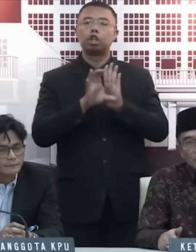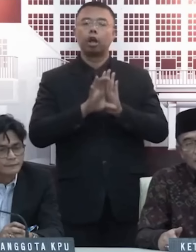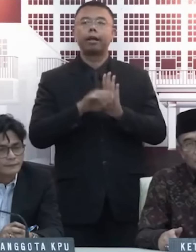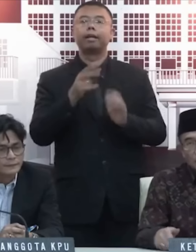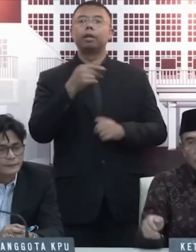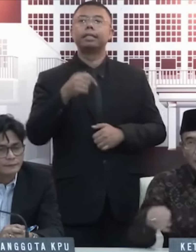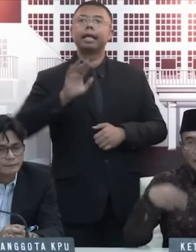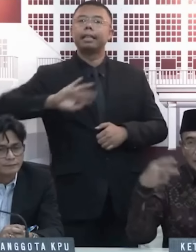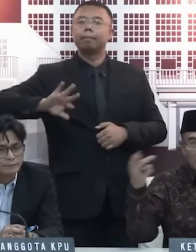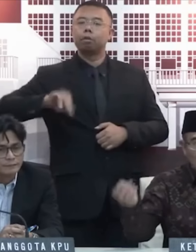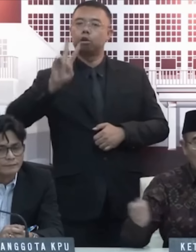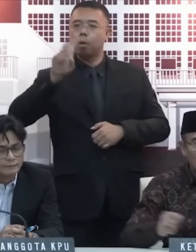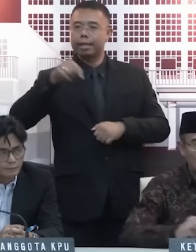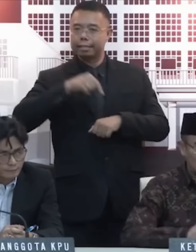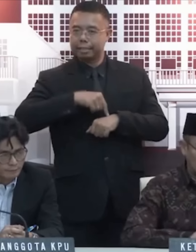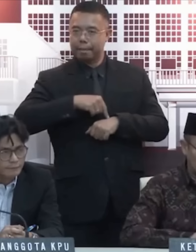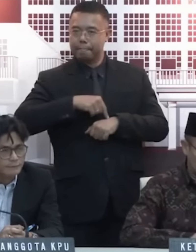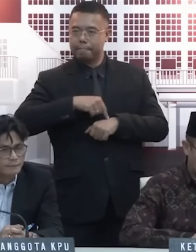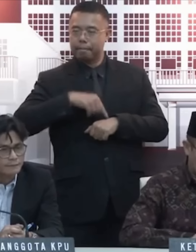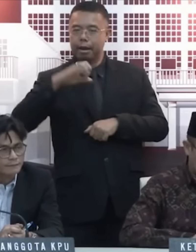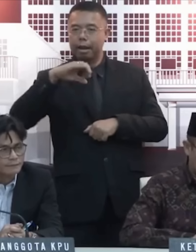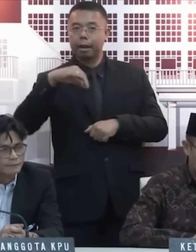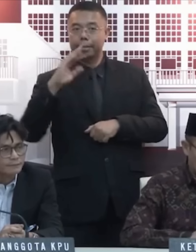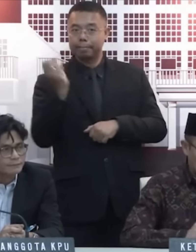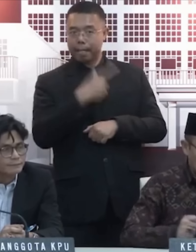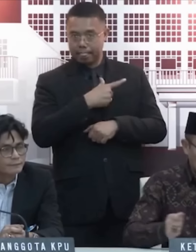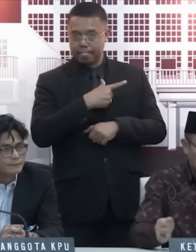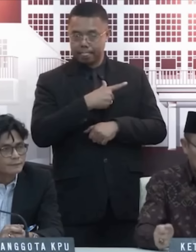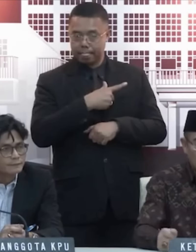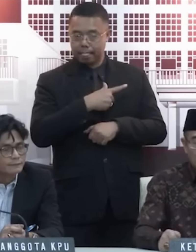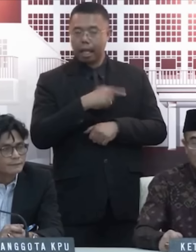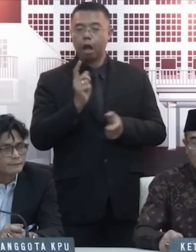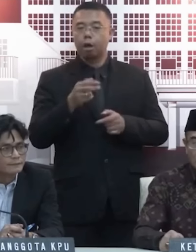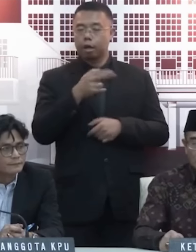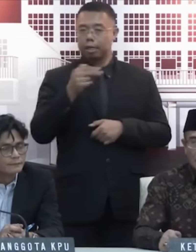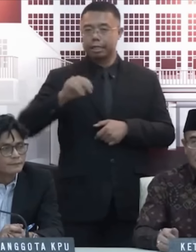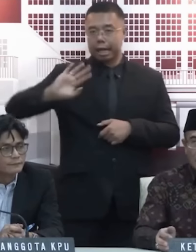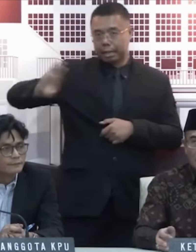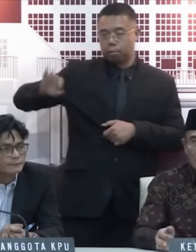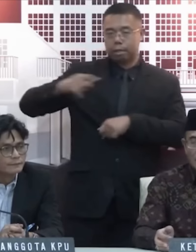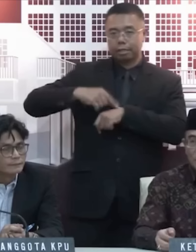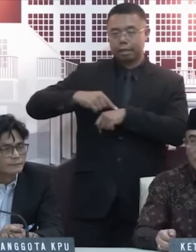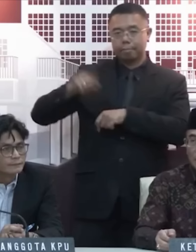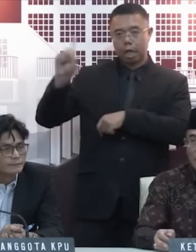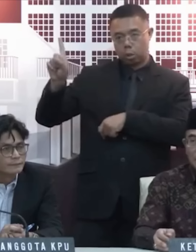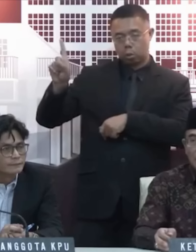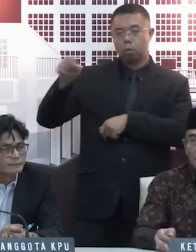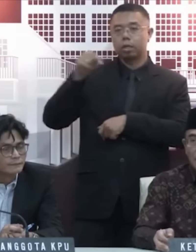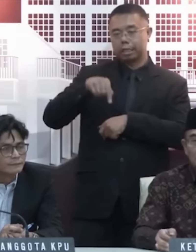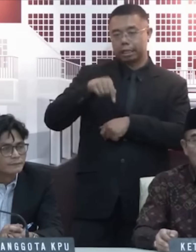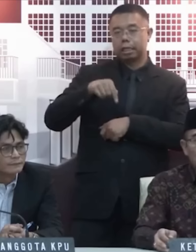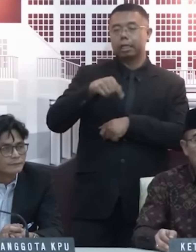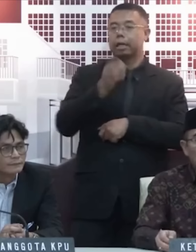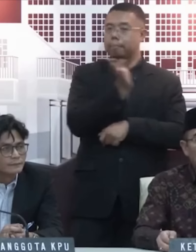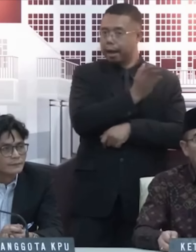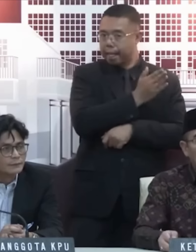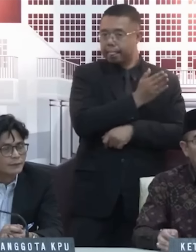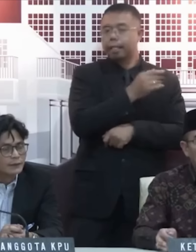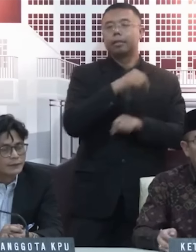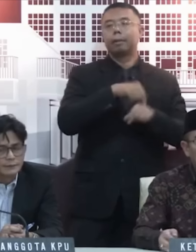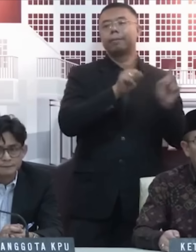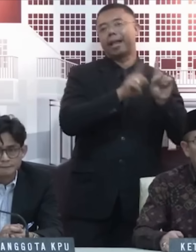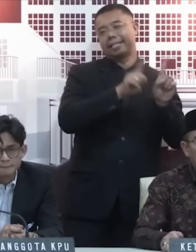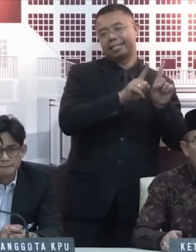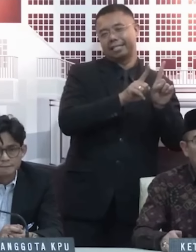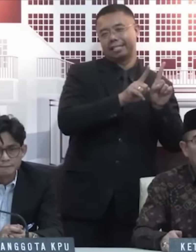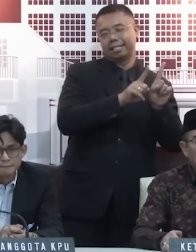Indonesia Timur kan 2 jam lebih awal daripada Indonesia Barat. Kalau di Indonesia Timur jam 13, Indonesia Barat baru jam 11.